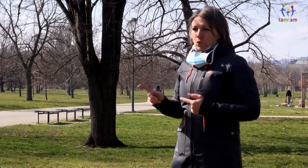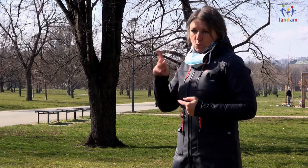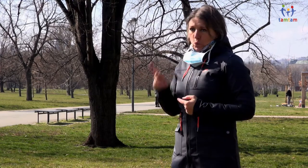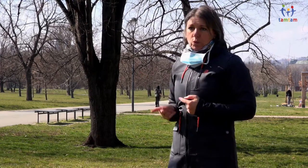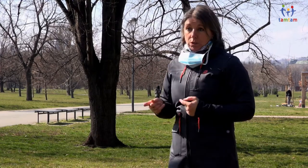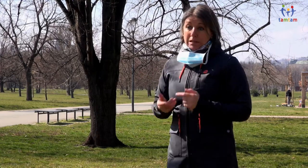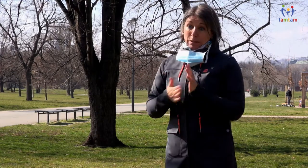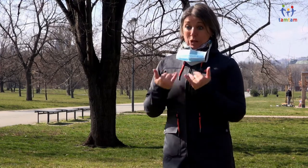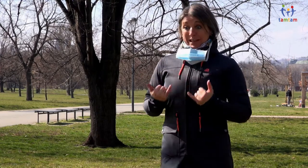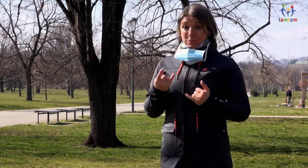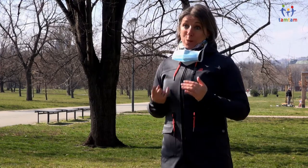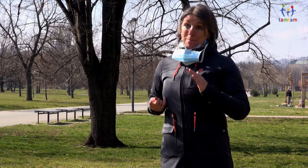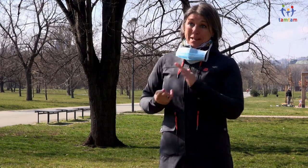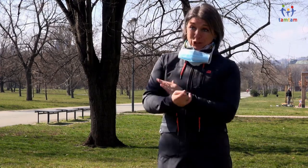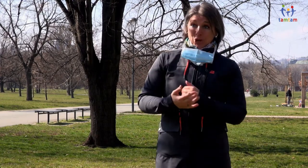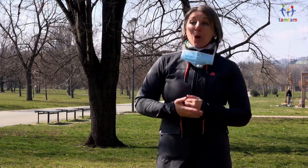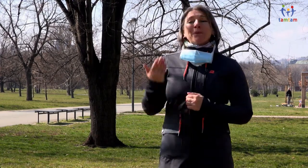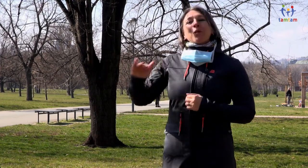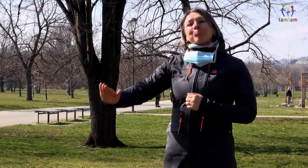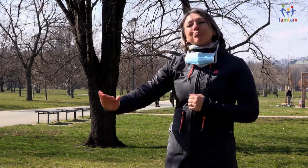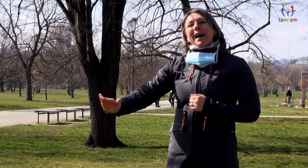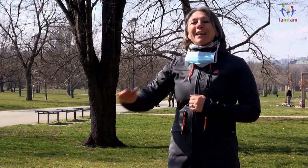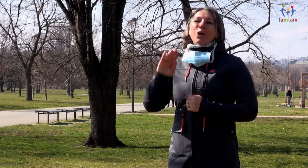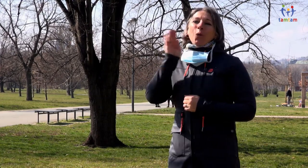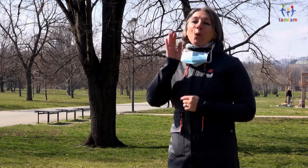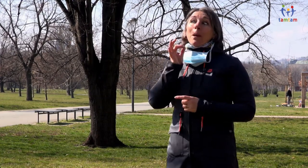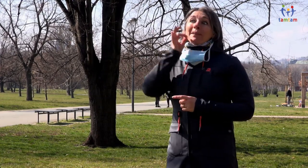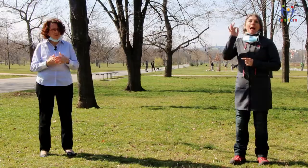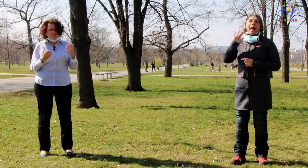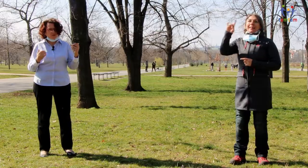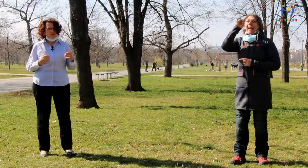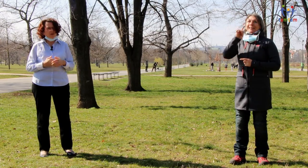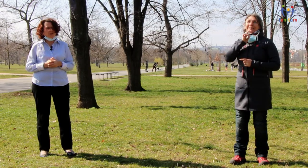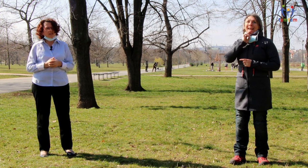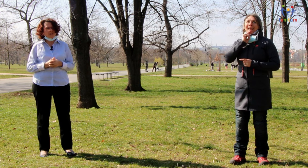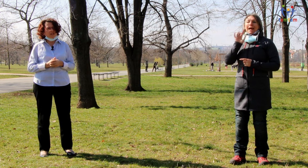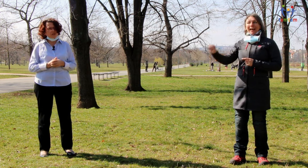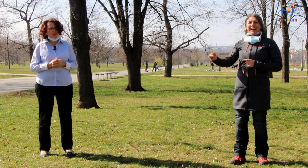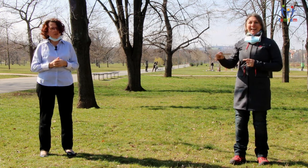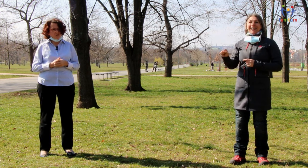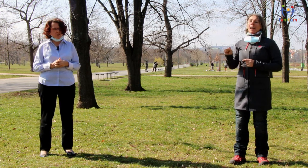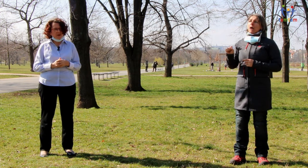teď v metru a tam byl malý chlapeček, který se ptal tatínka, jestli teď všichni umřeme.